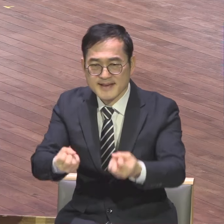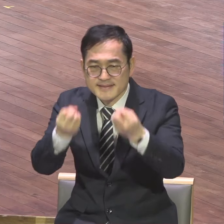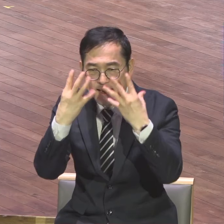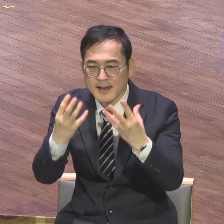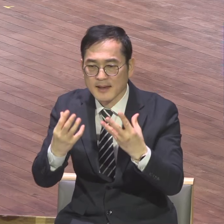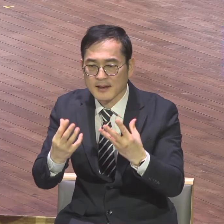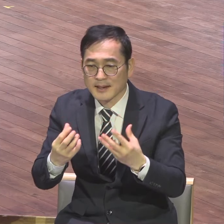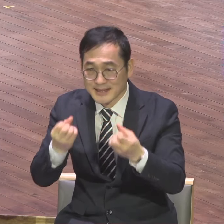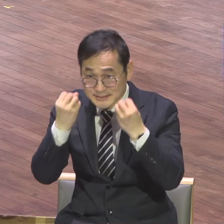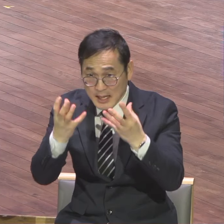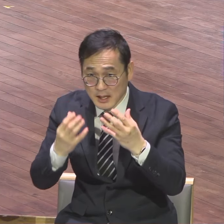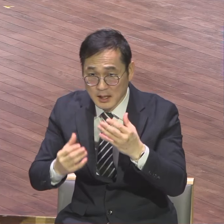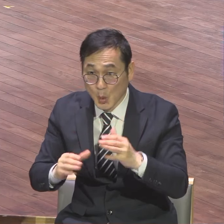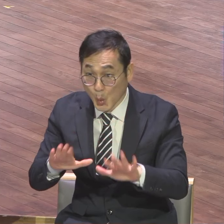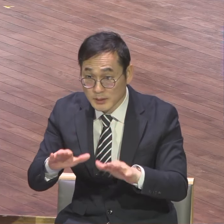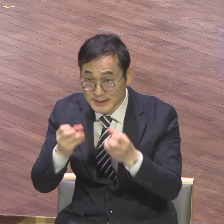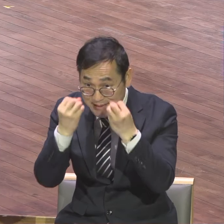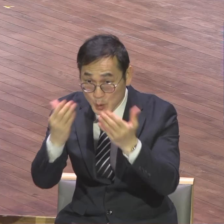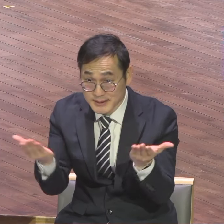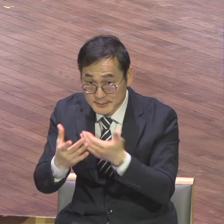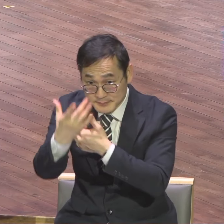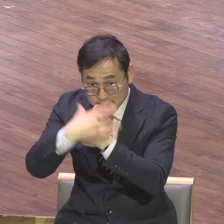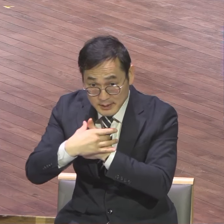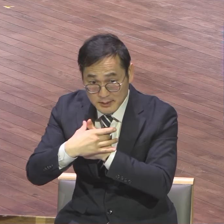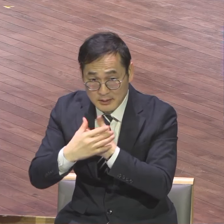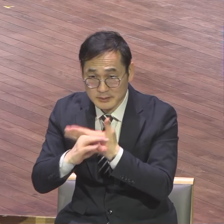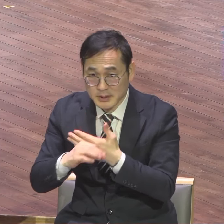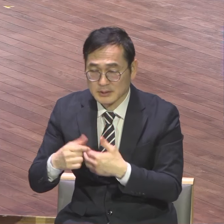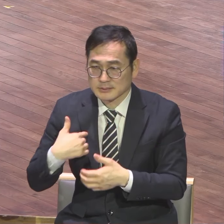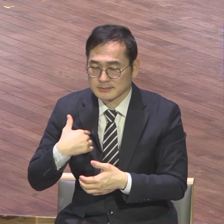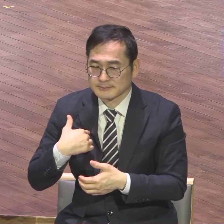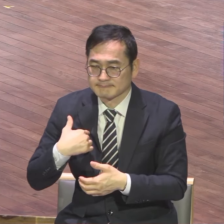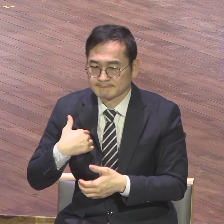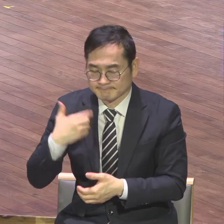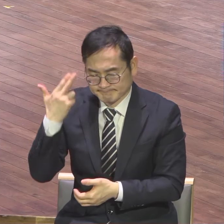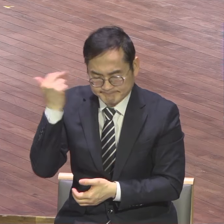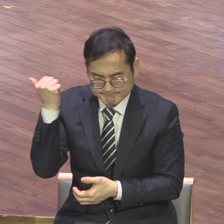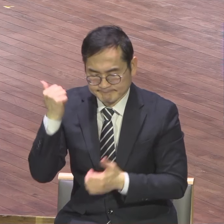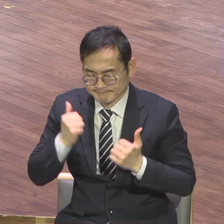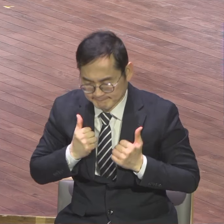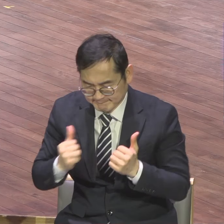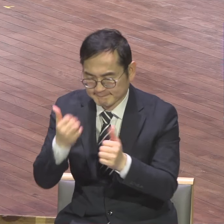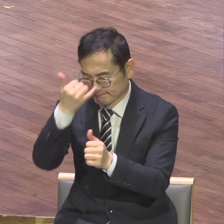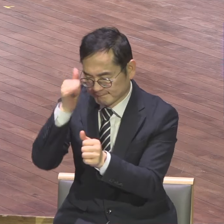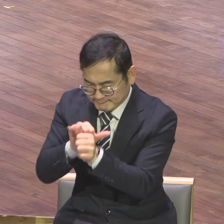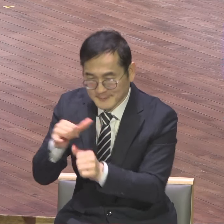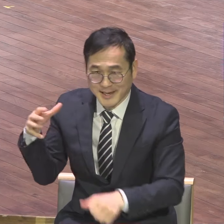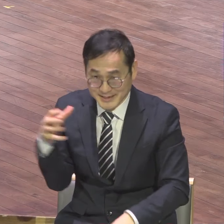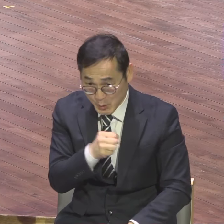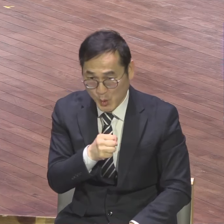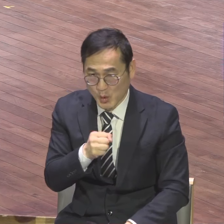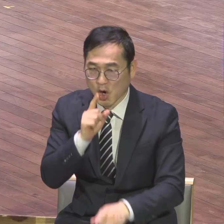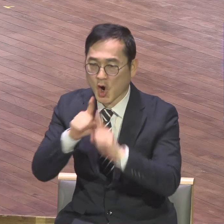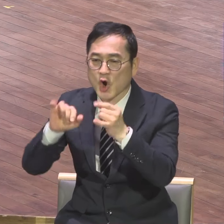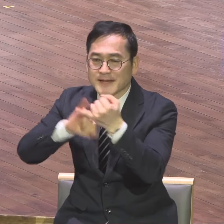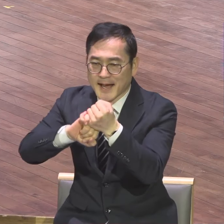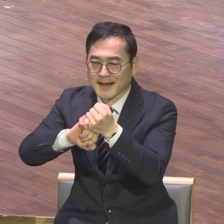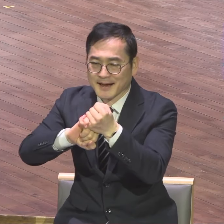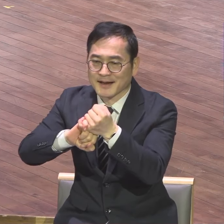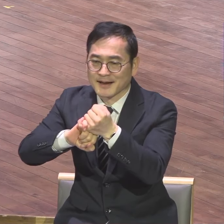오늘 정기 직본받던 여러분들은 소명의식 사명의식 이 천명의식을 가지고 언약적 도전하면서 만국을